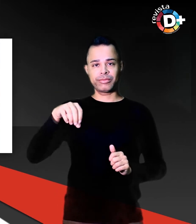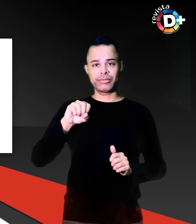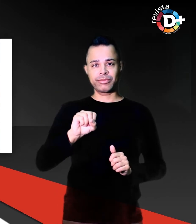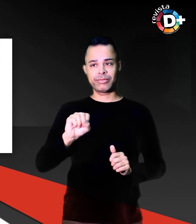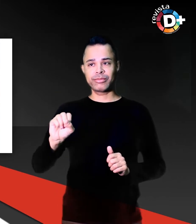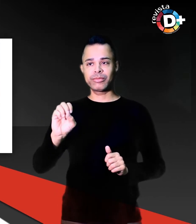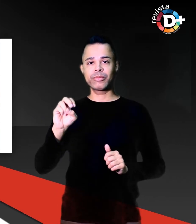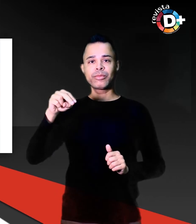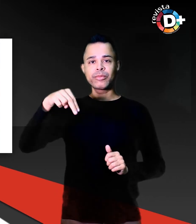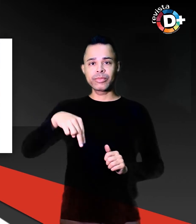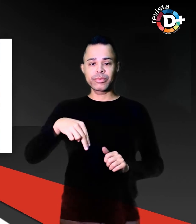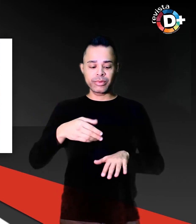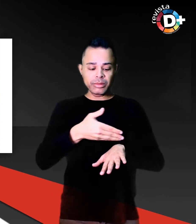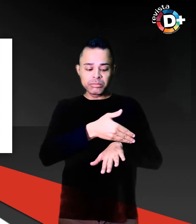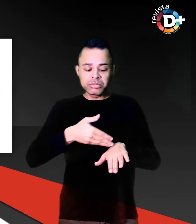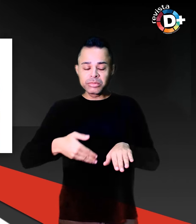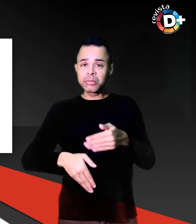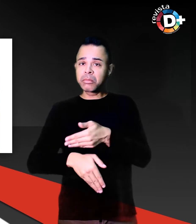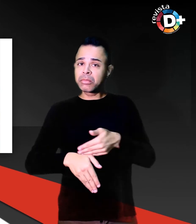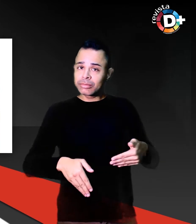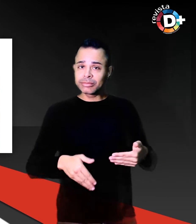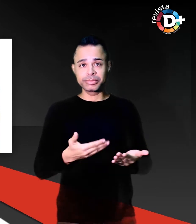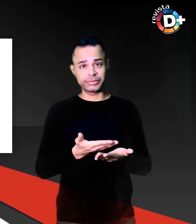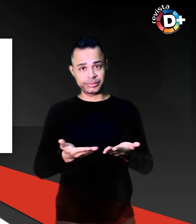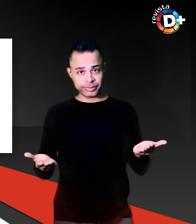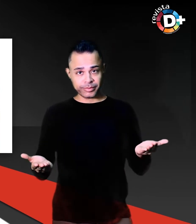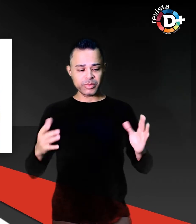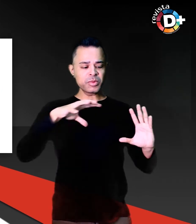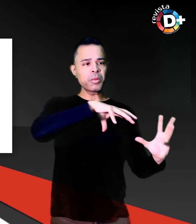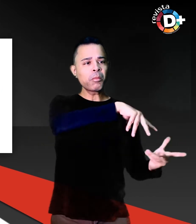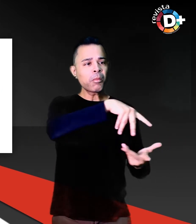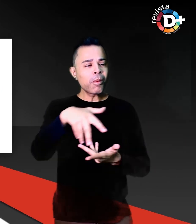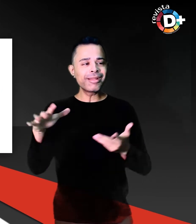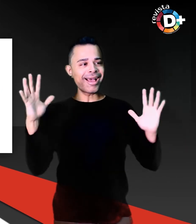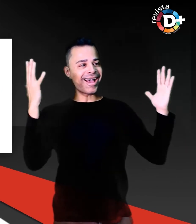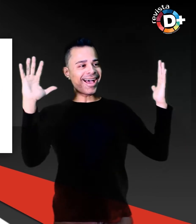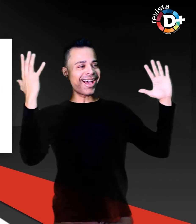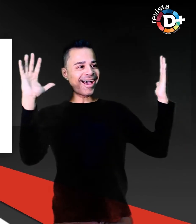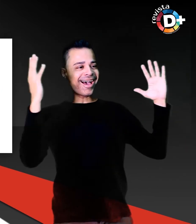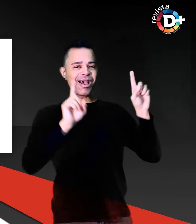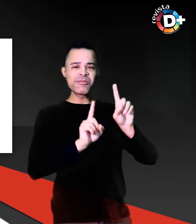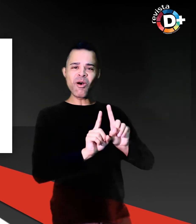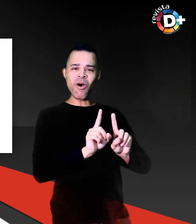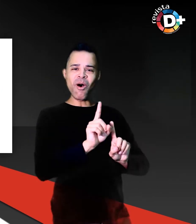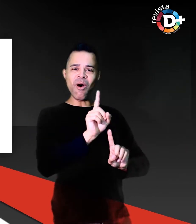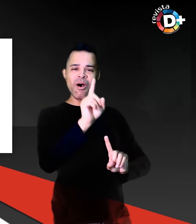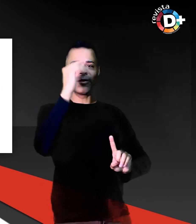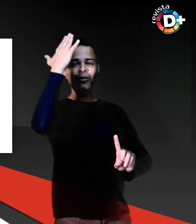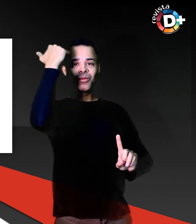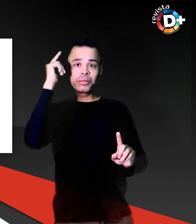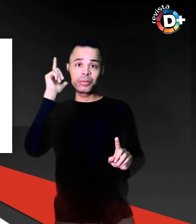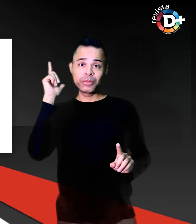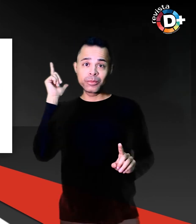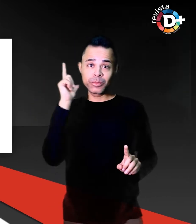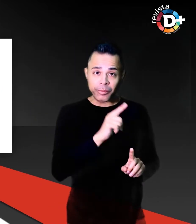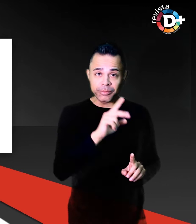Aplaudidos pelo mundo por suas performances de alto nível, as histórias se encontram e chamam a atenção para um debate